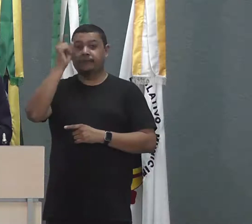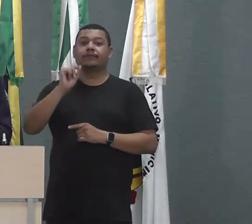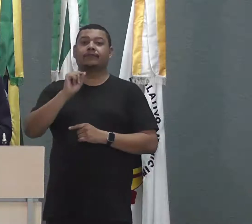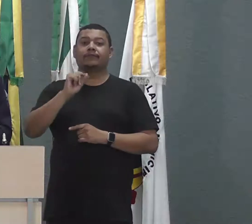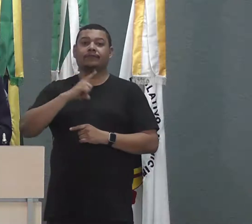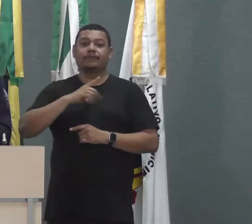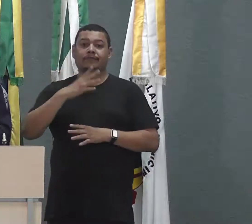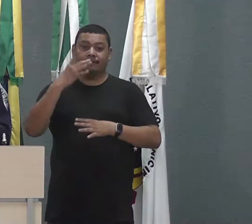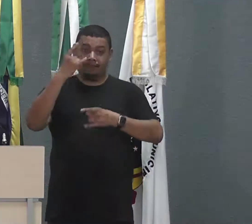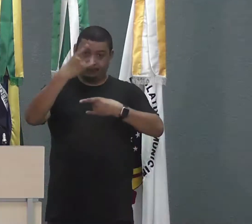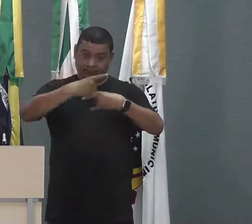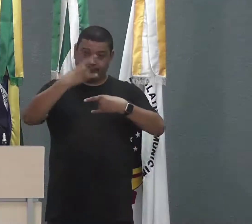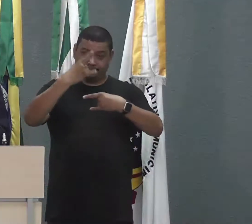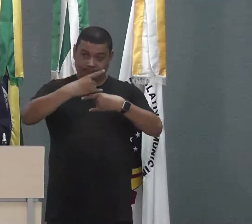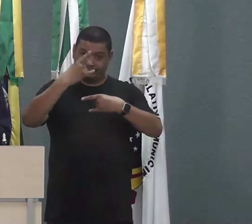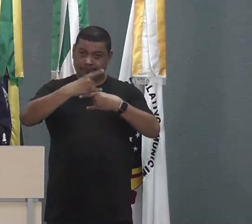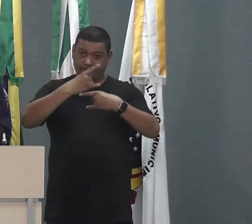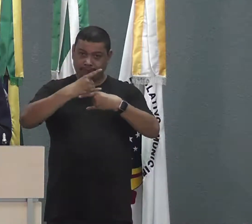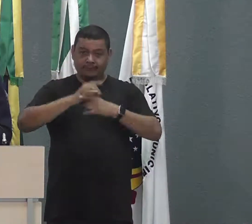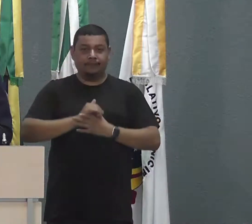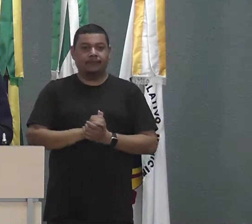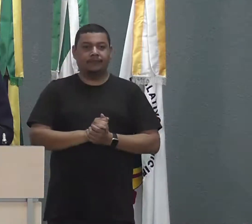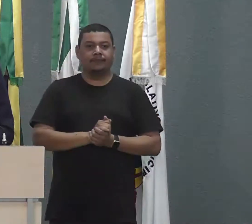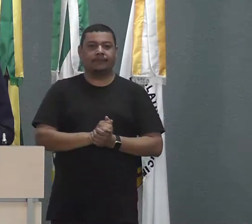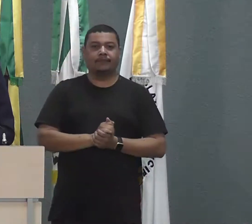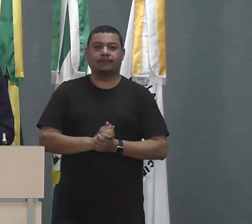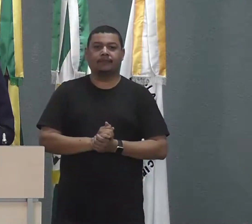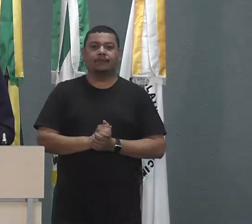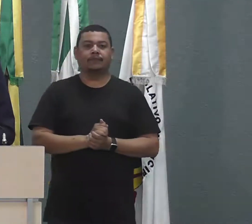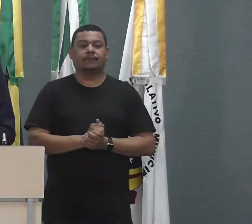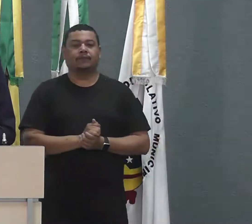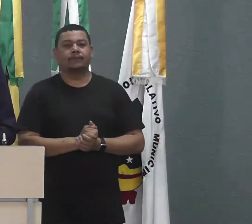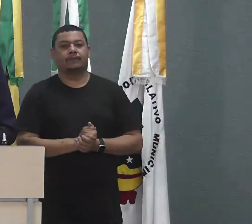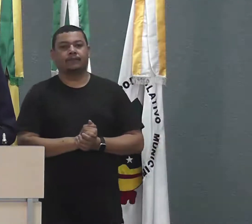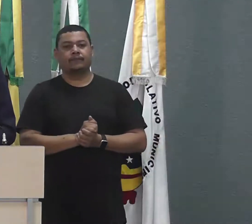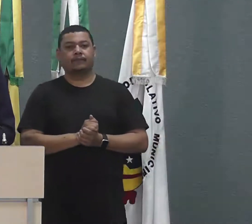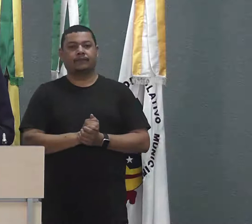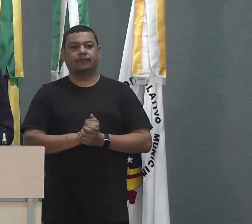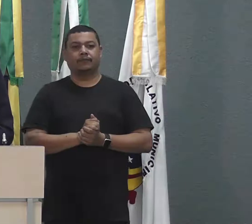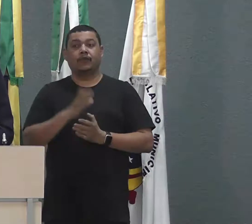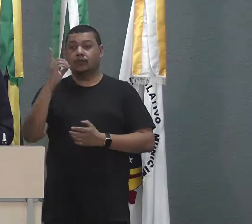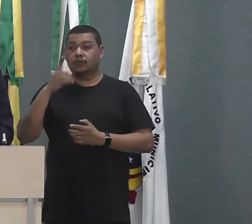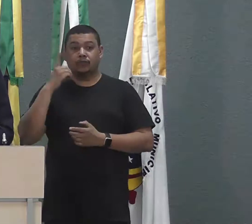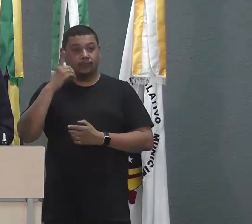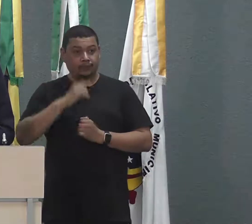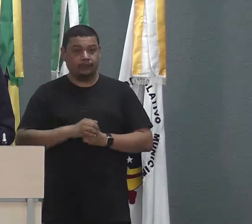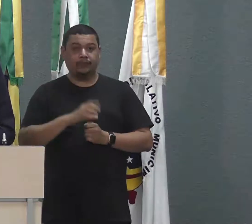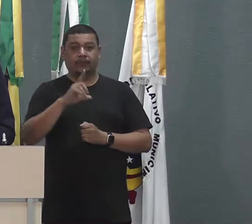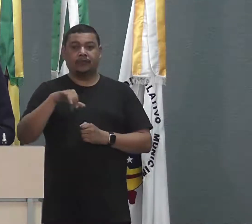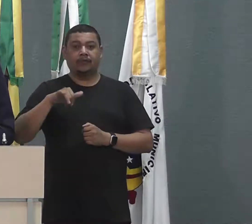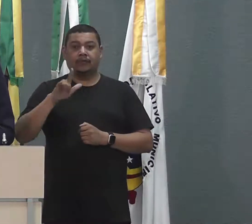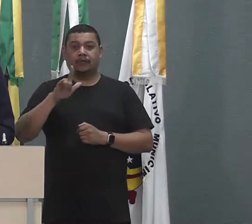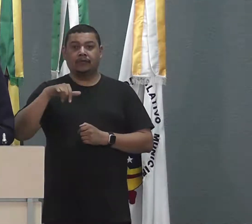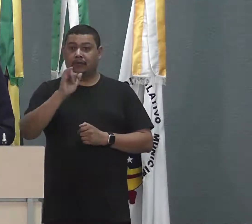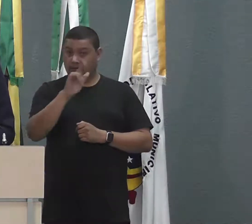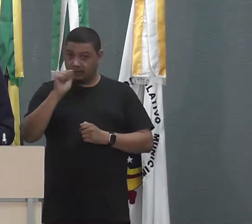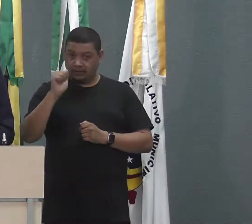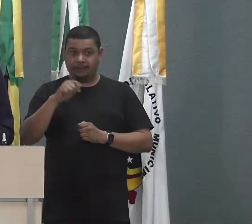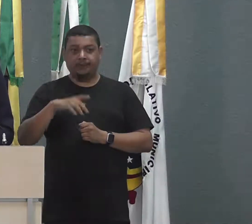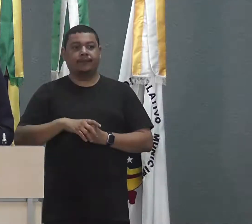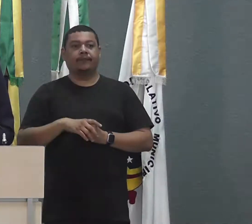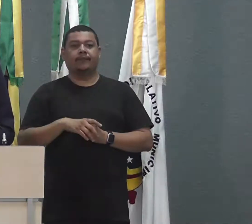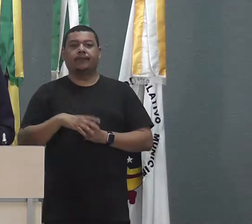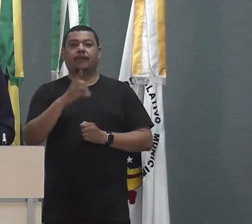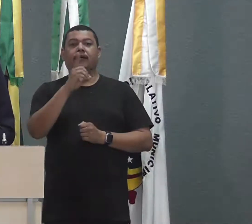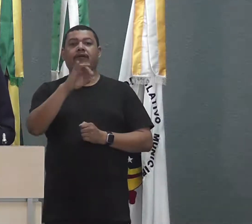live solidária. O doutor Jefinho, advogado, a Lia da TV, nosso companheirão da imprensa aí, Diego